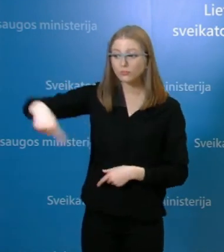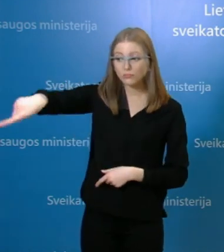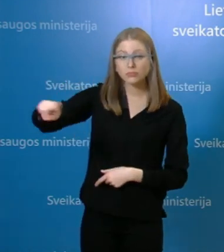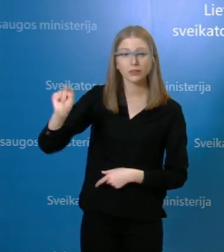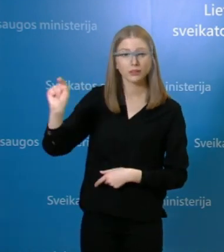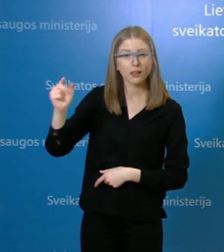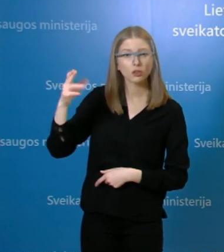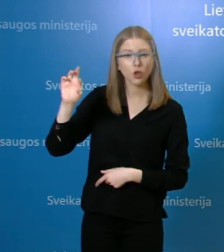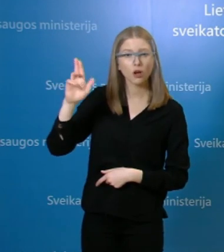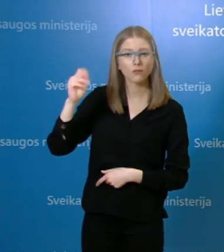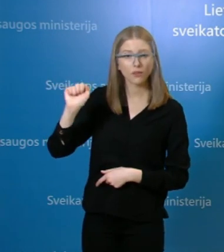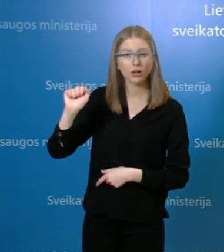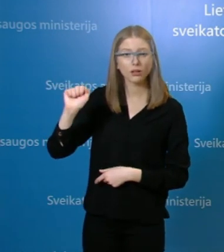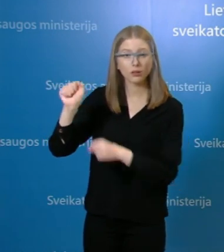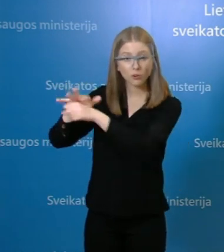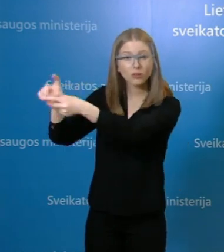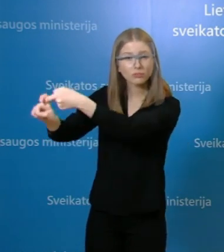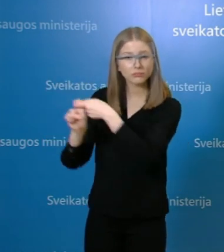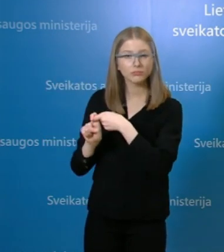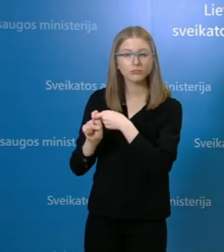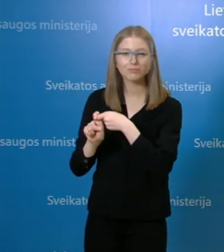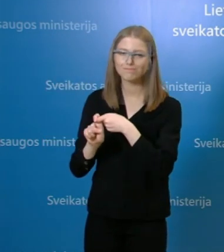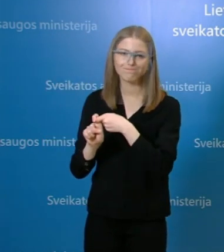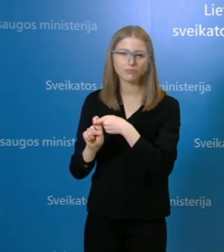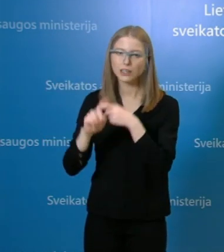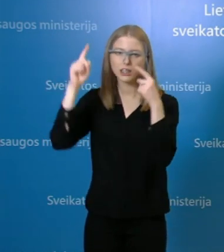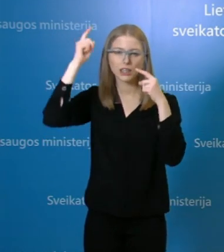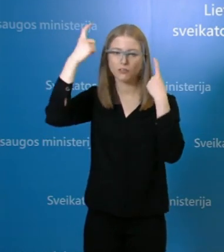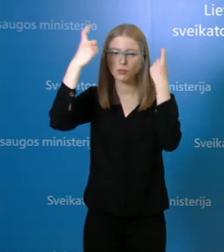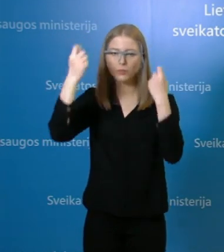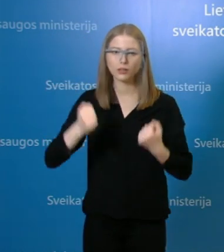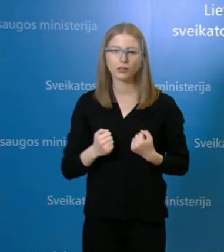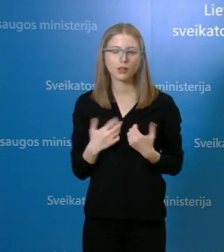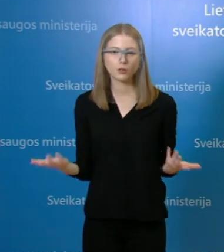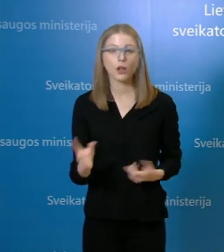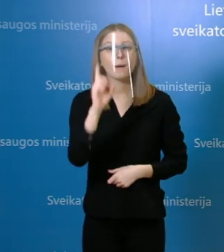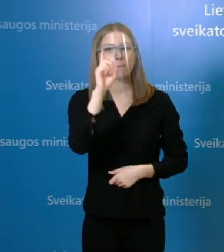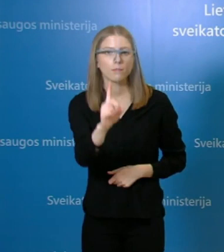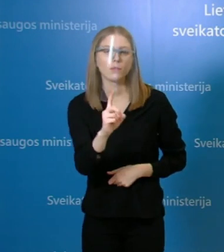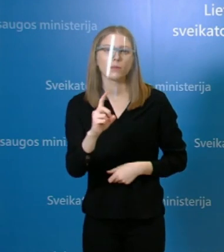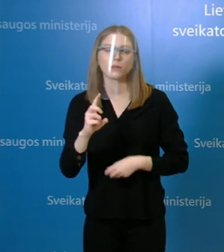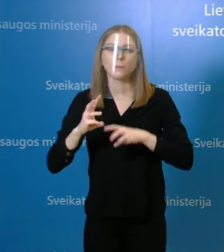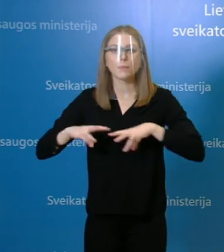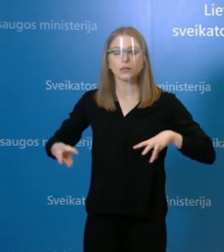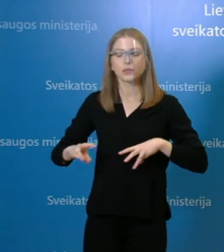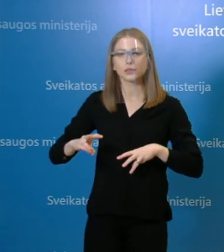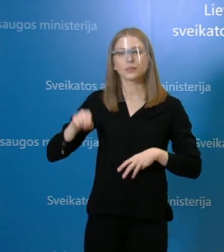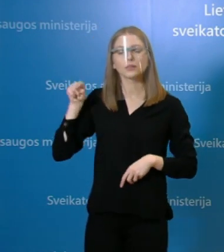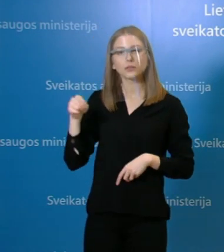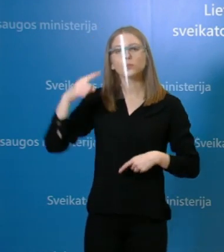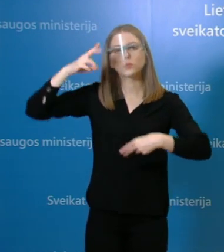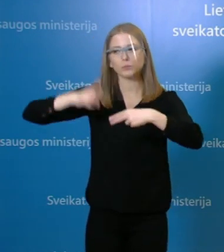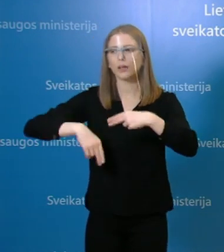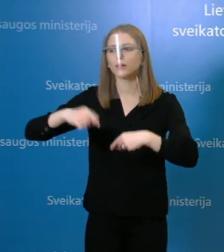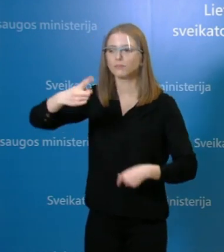užsikrėte būtent šioje parduotuvėje, bet dėl viso pikto ir pagal operacijų vadovų sprendimą turėtų būti tyrimi parduotuvio